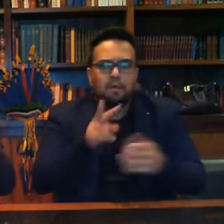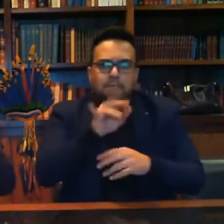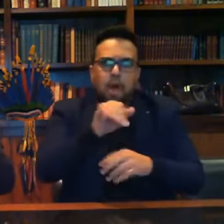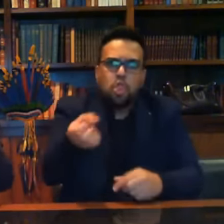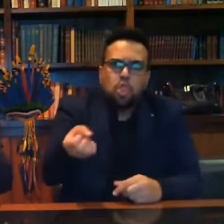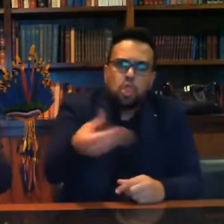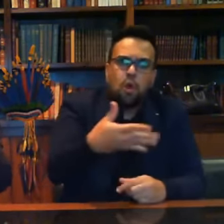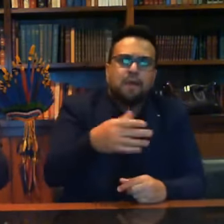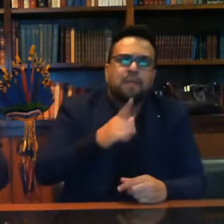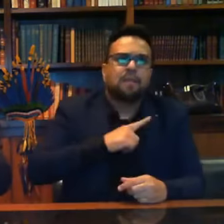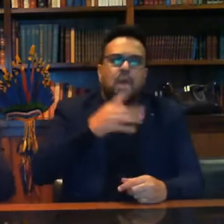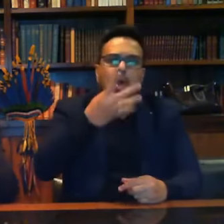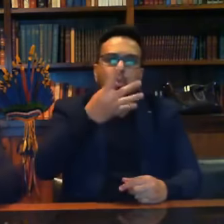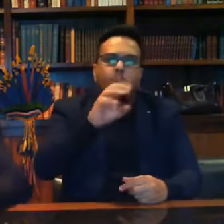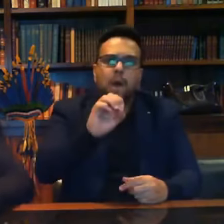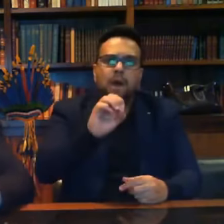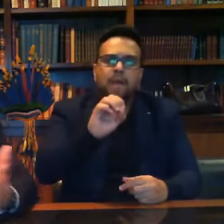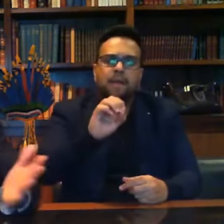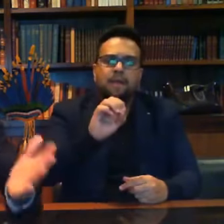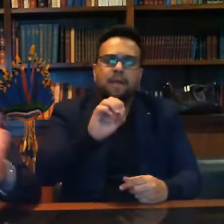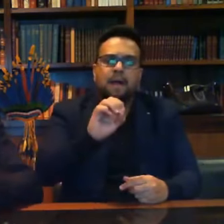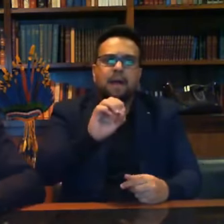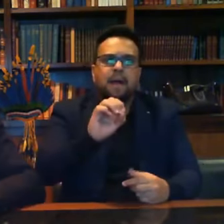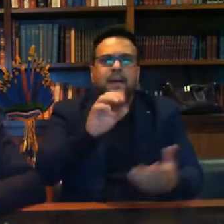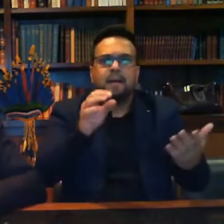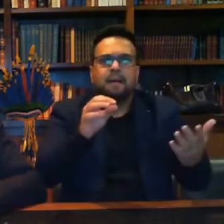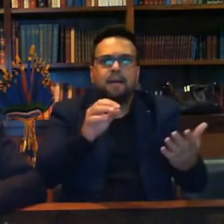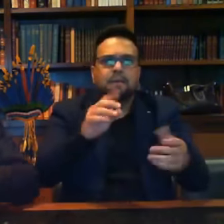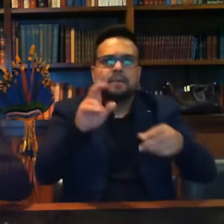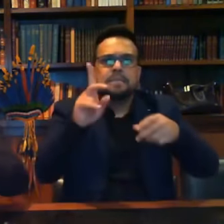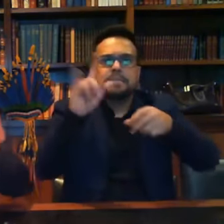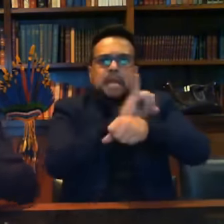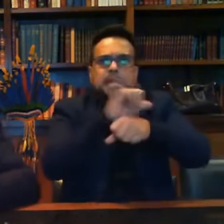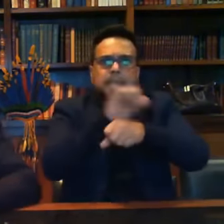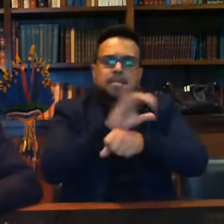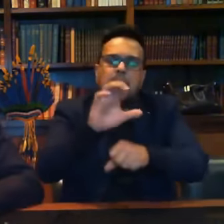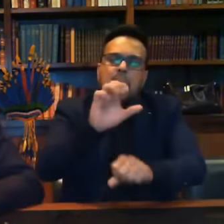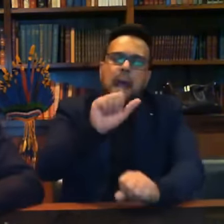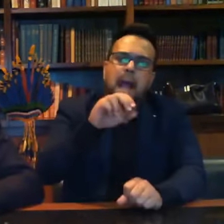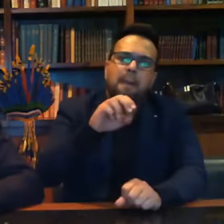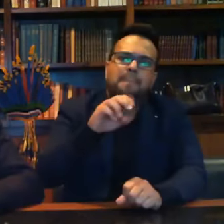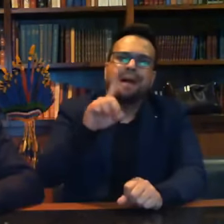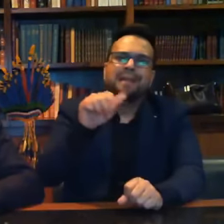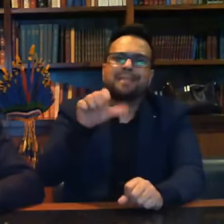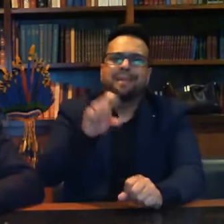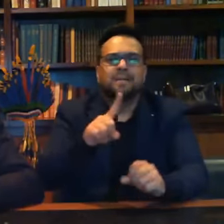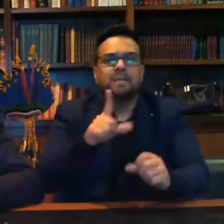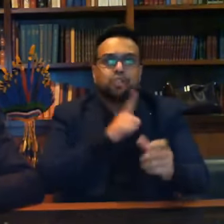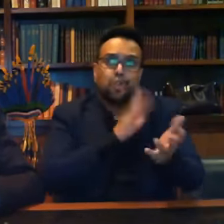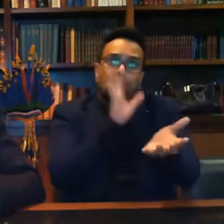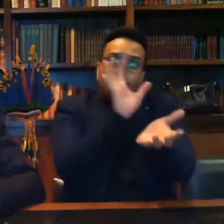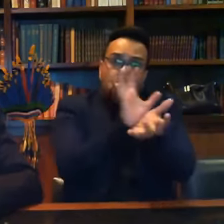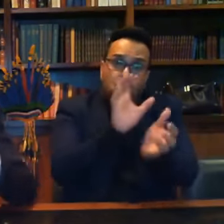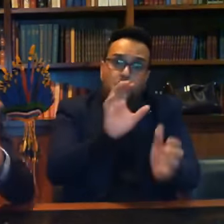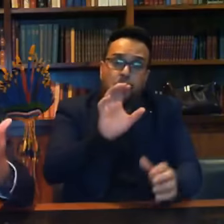camadas, tem 40 camadas. Ah, que brincadeira, pô. O hack estava lá dentro, o grupo de hack, talvez, até talvez,